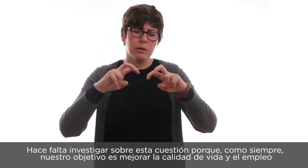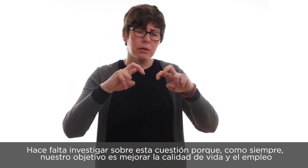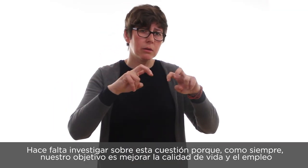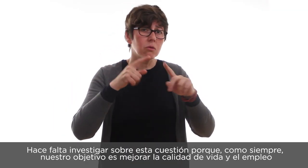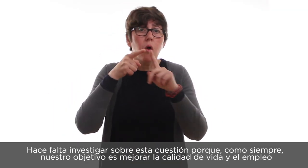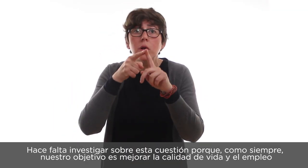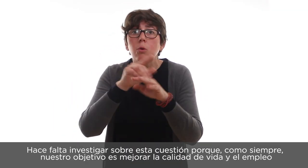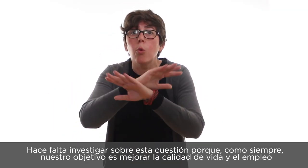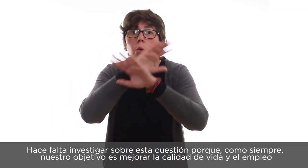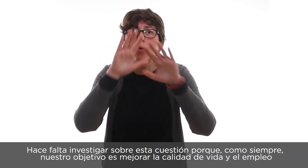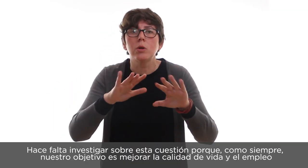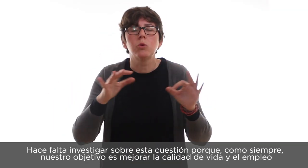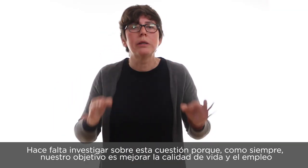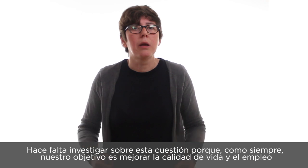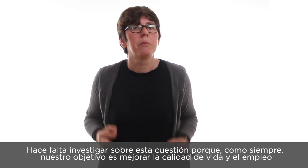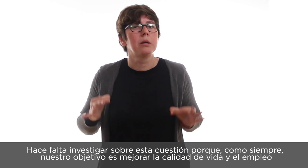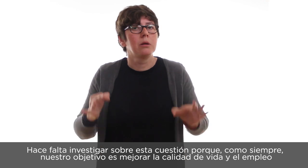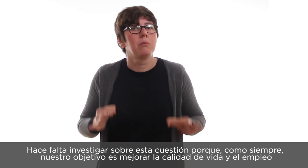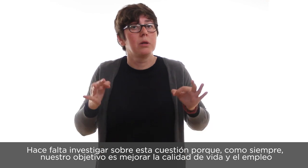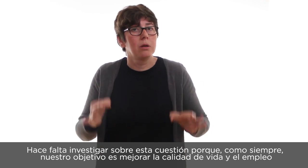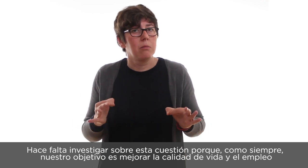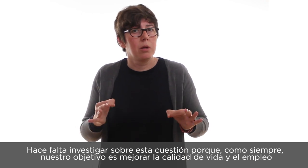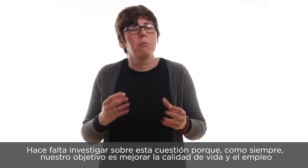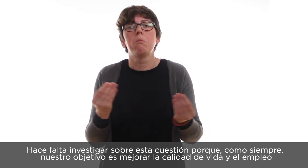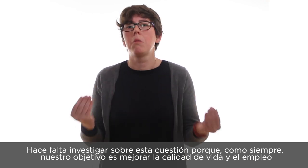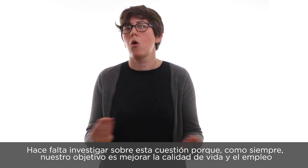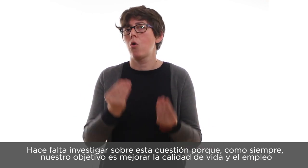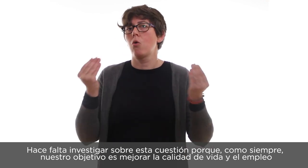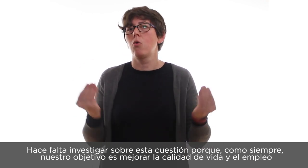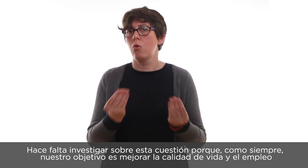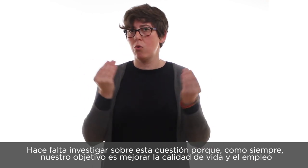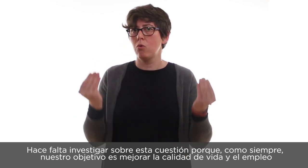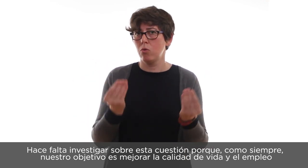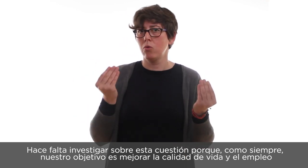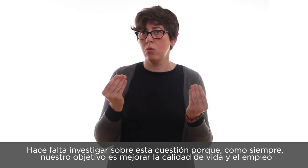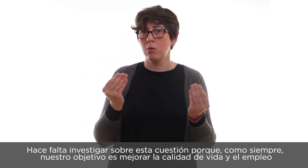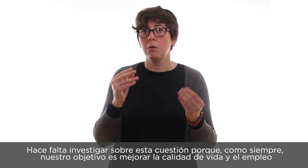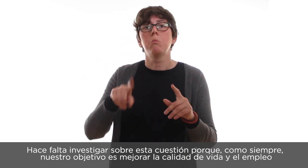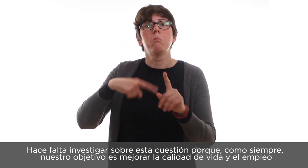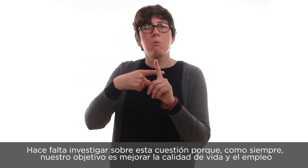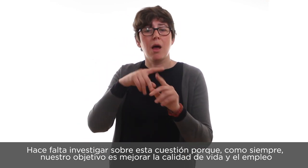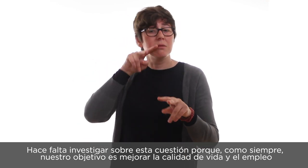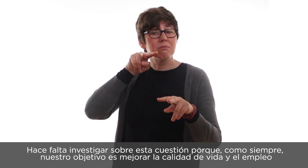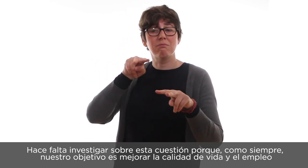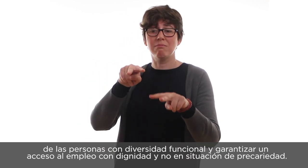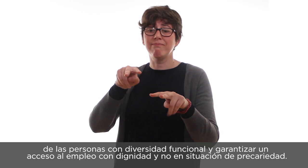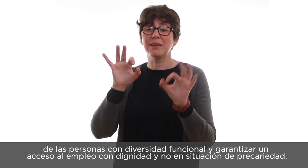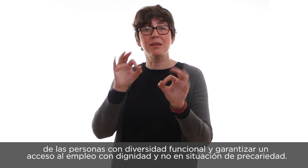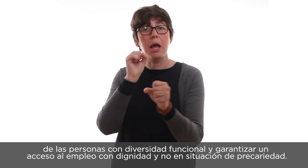porque, como siempre, nuestro objetivo es mejorar la calidad de vida y el empleo de las